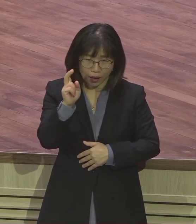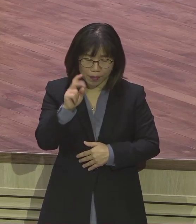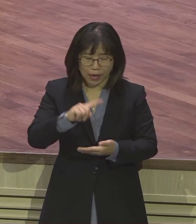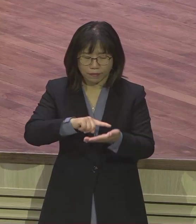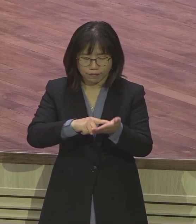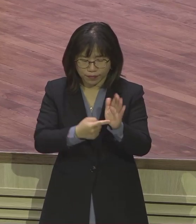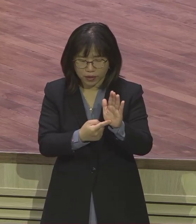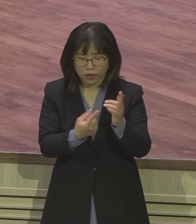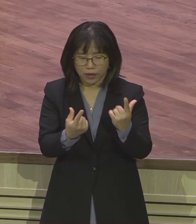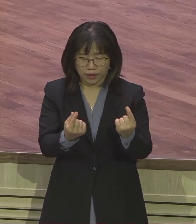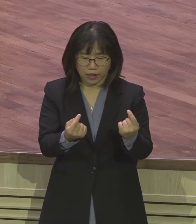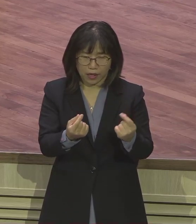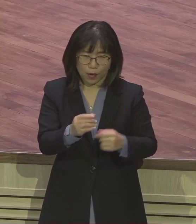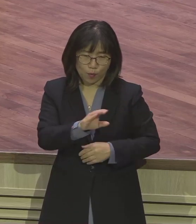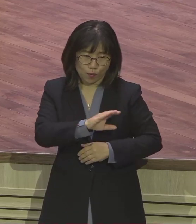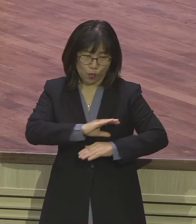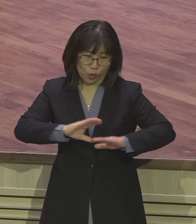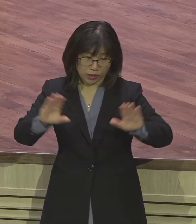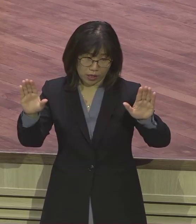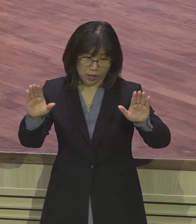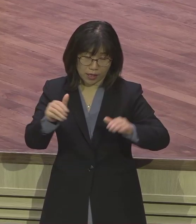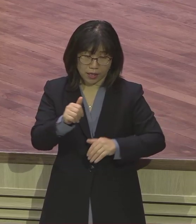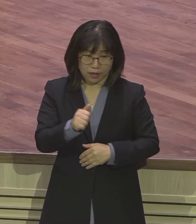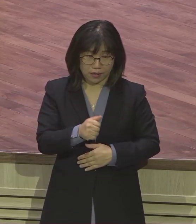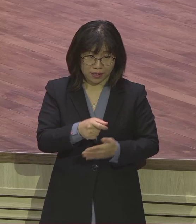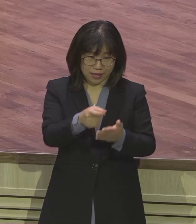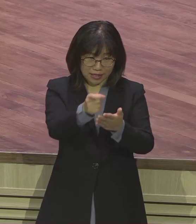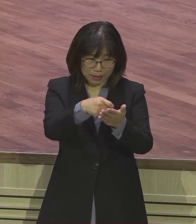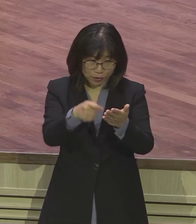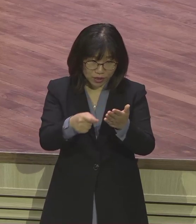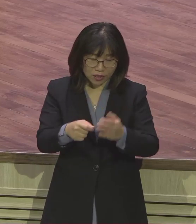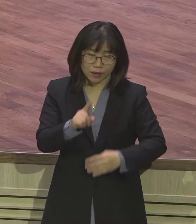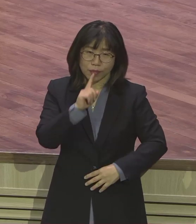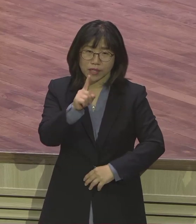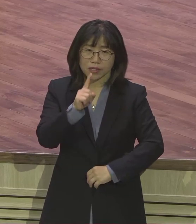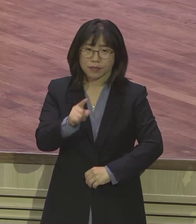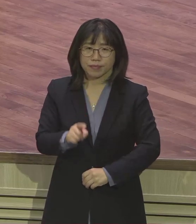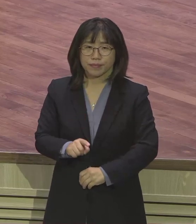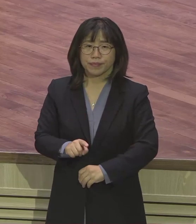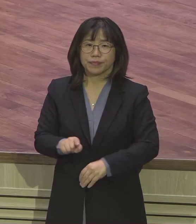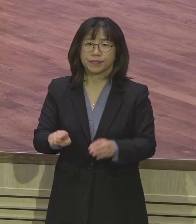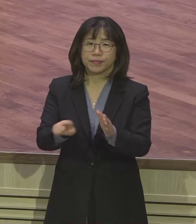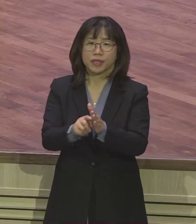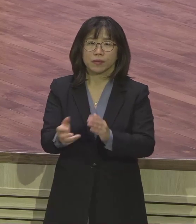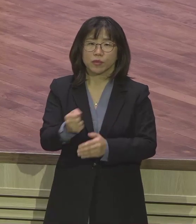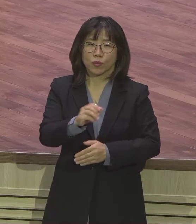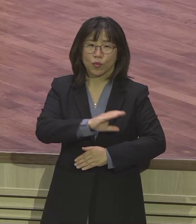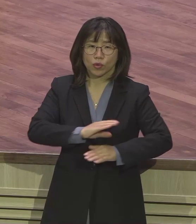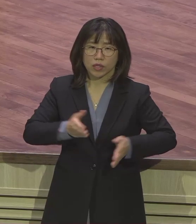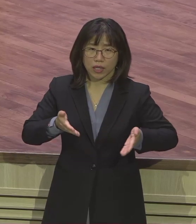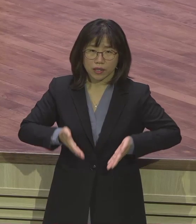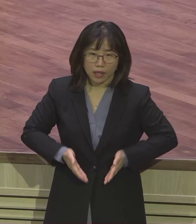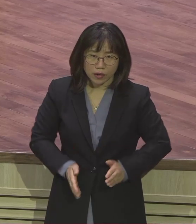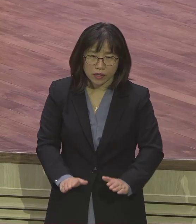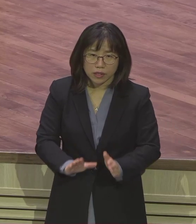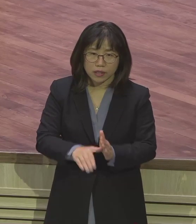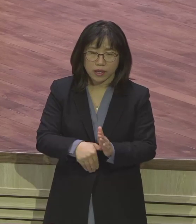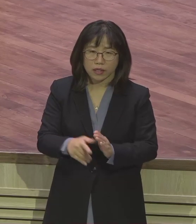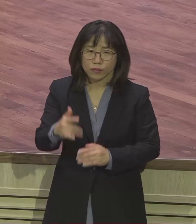달았어요. 히브리 11장 23재를 보면 이렇게 말씀합니다. 믿음으로 모세가 낳았을 때에 그 부모가 아름다운 아임을 보고